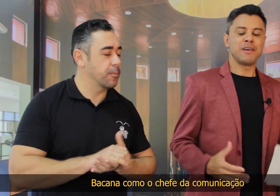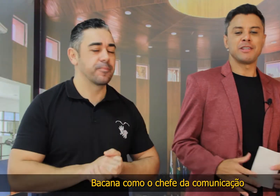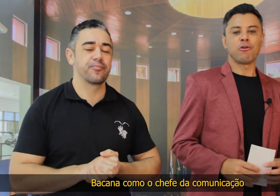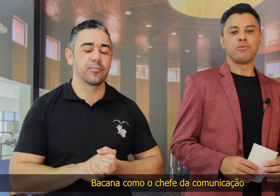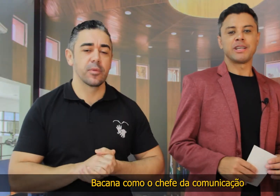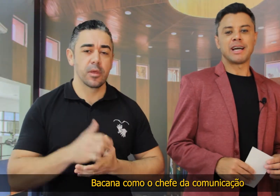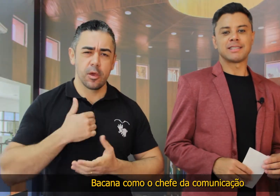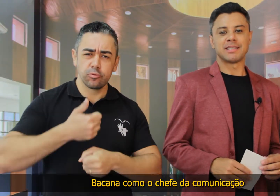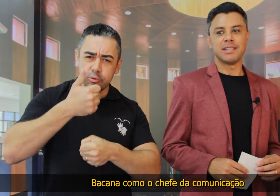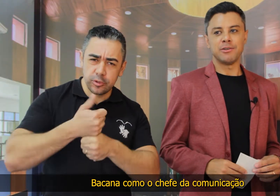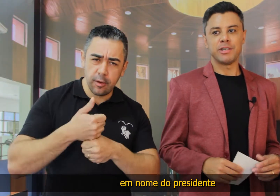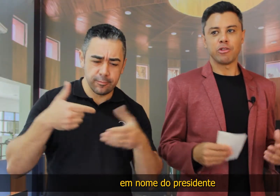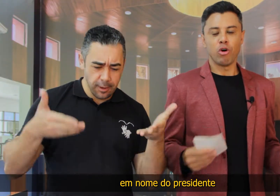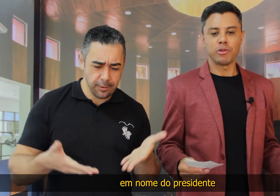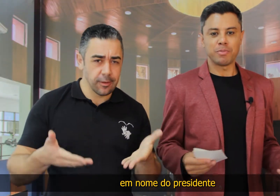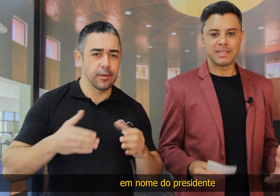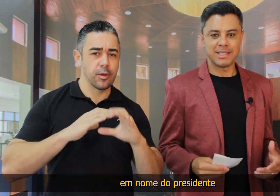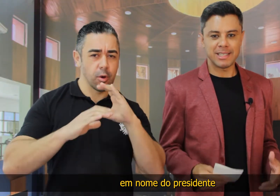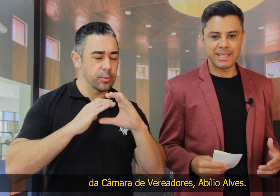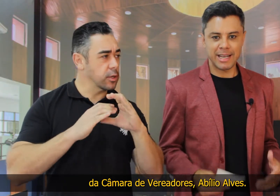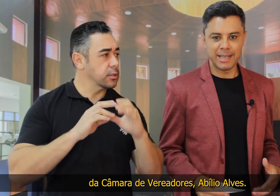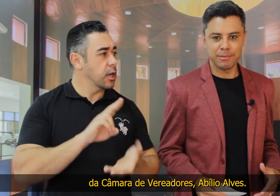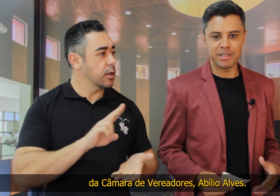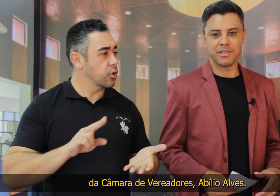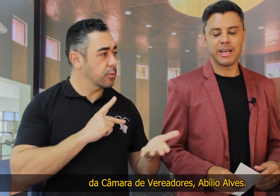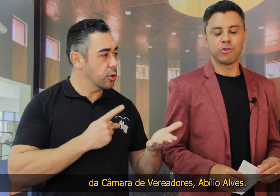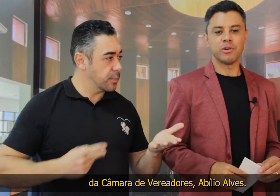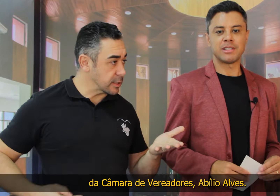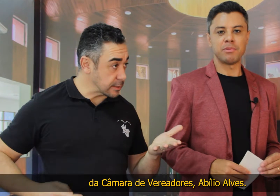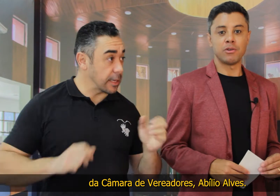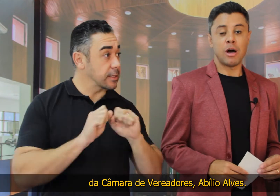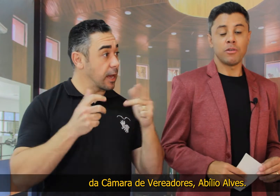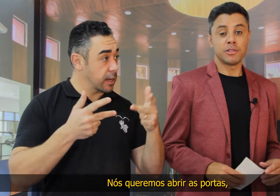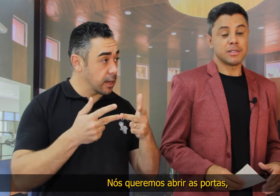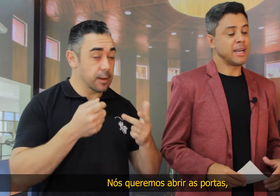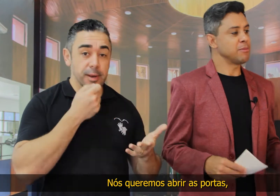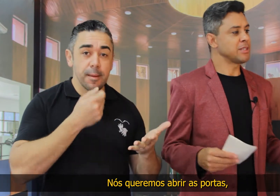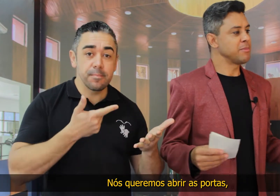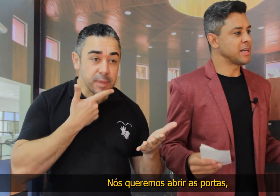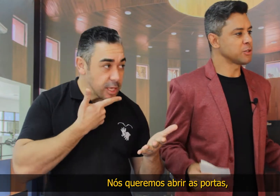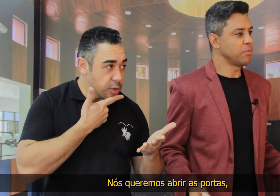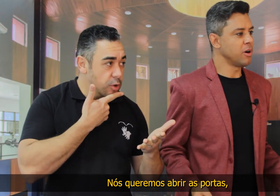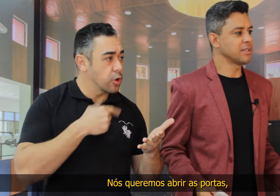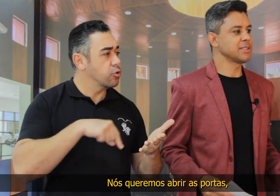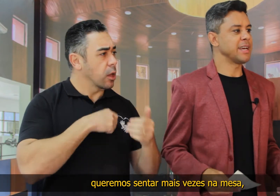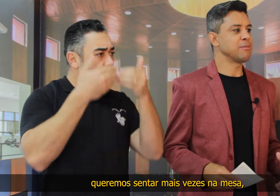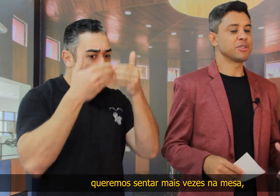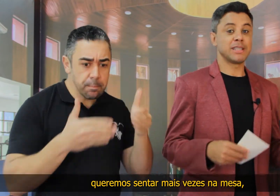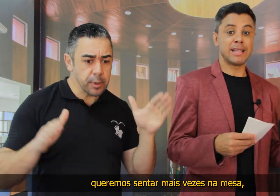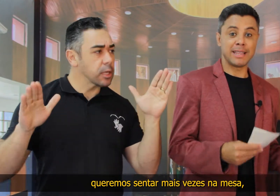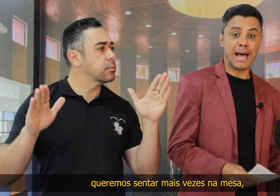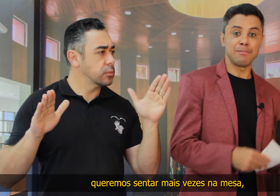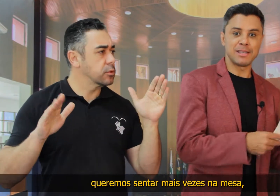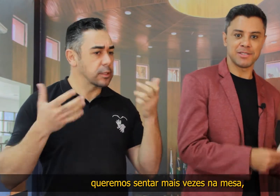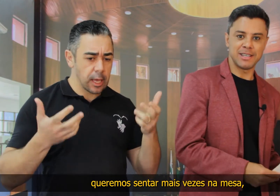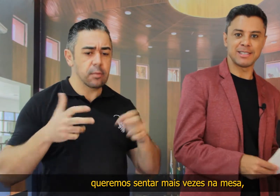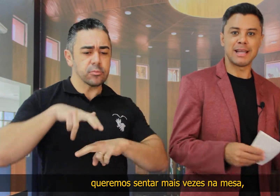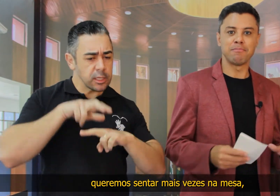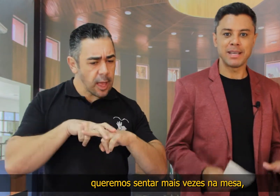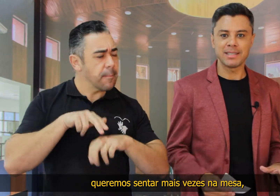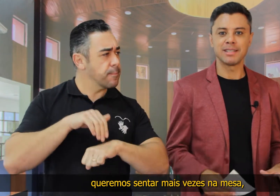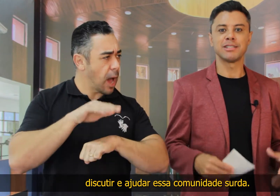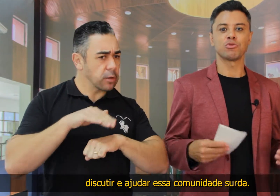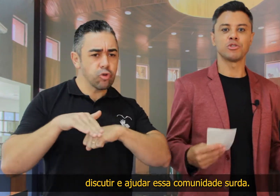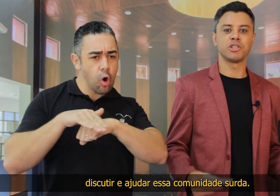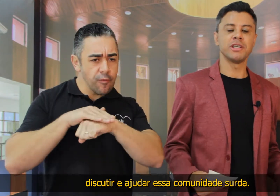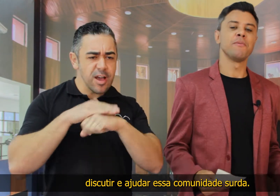chefe da comunicação, em nome do presidente da Câmara de Vereadores, Abelio Alves, nós queremos abrir as portas, queremos sentar mais vezes